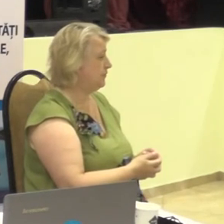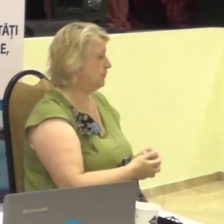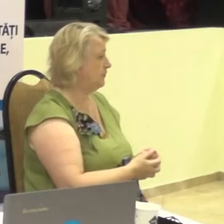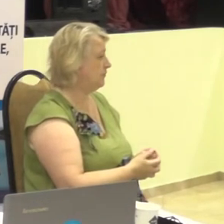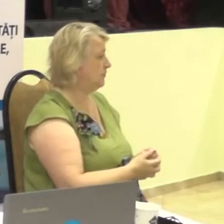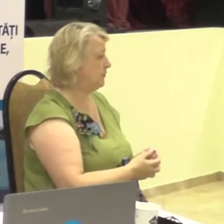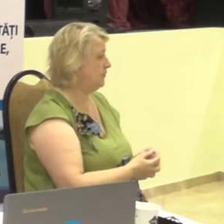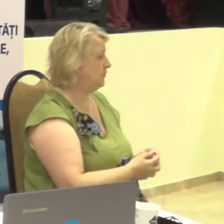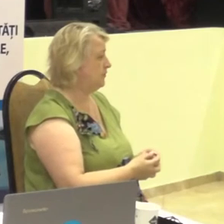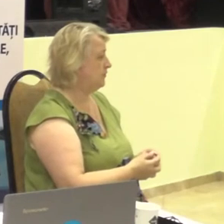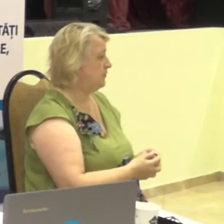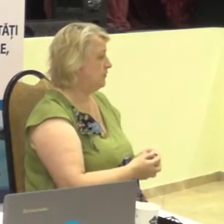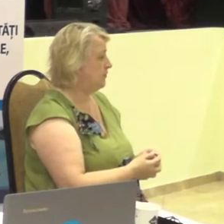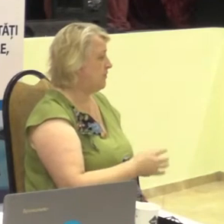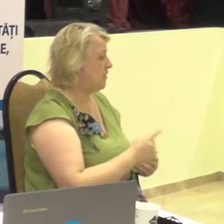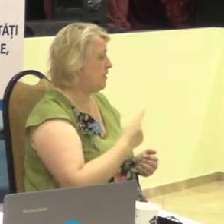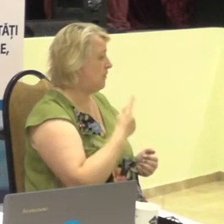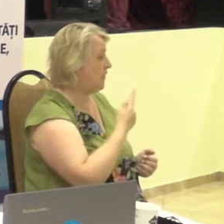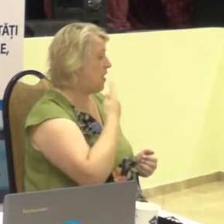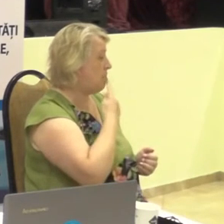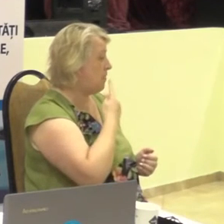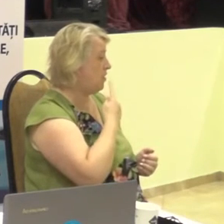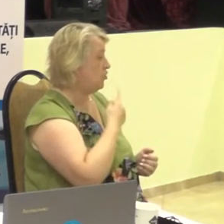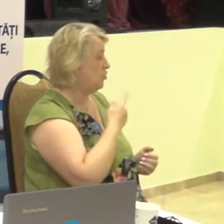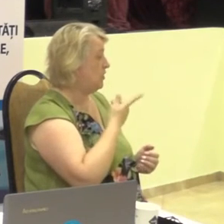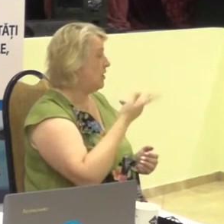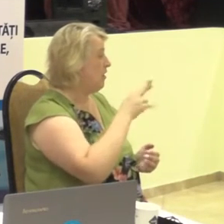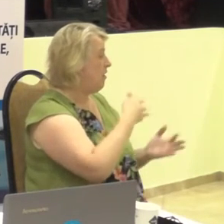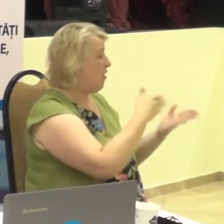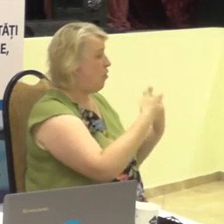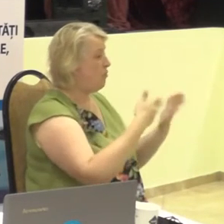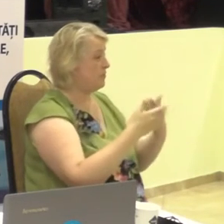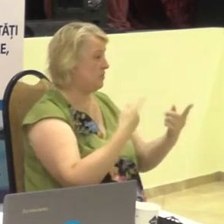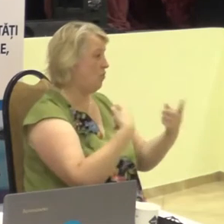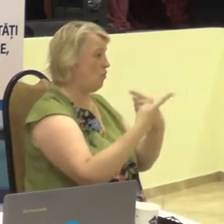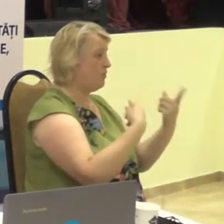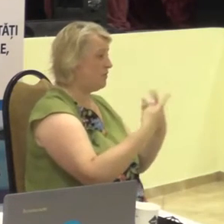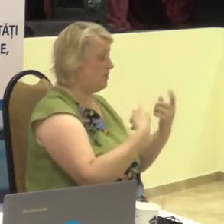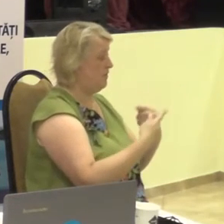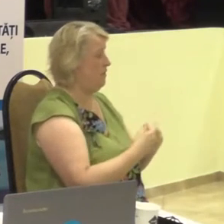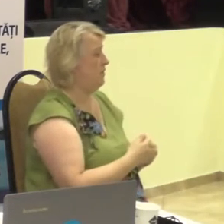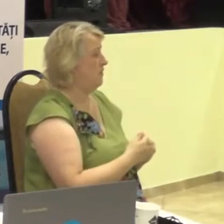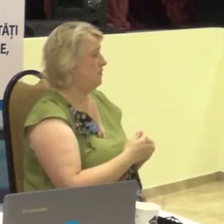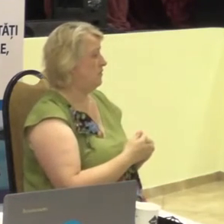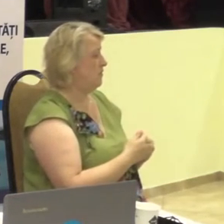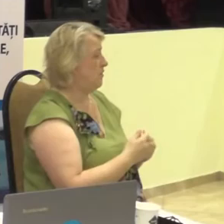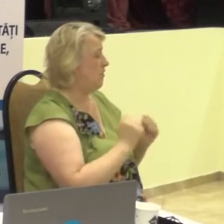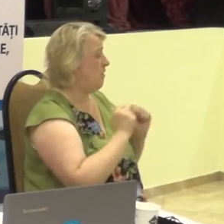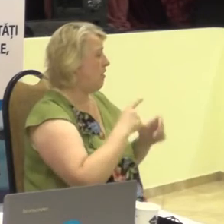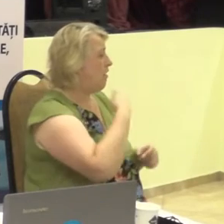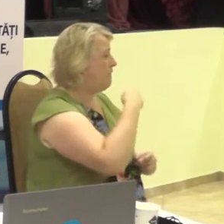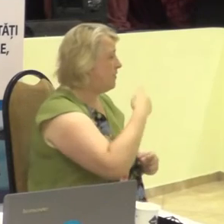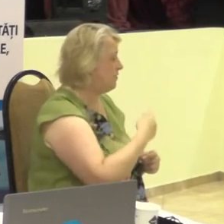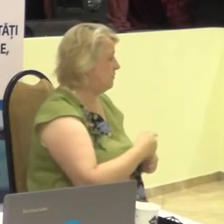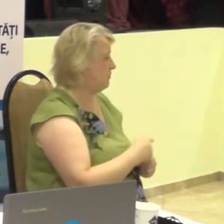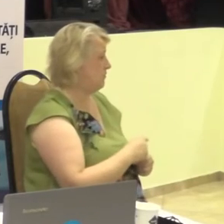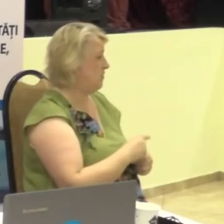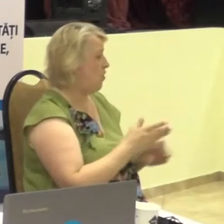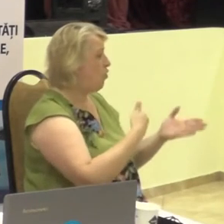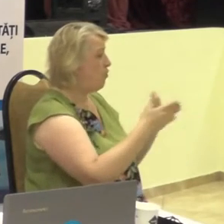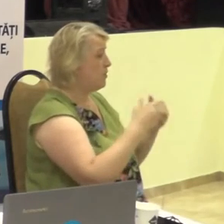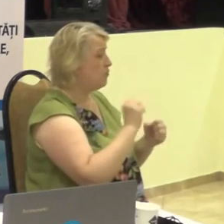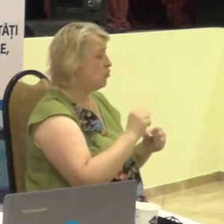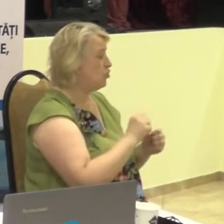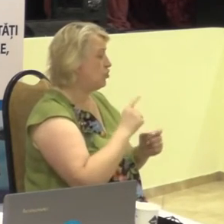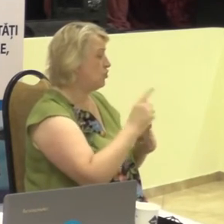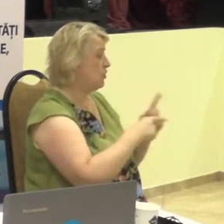comunicarele cu deficiențe de auz, modelele verbale, comunicarea umană se poate face atât